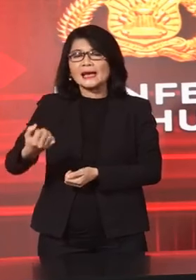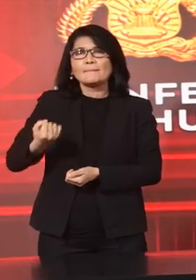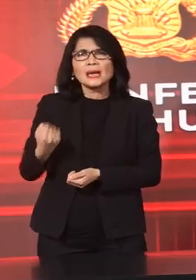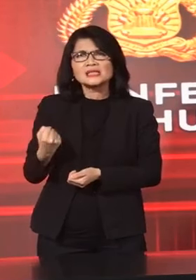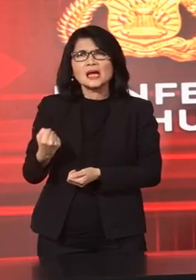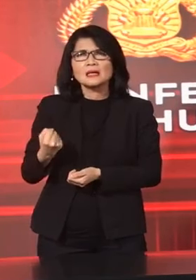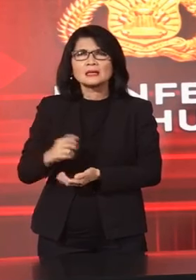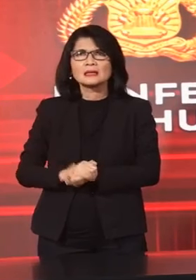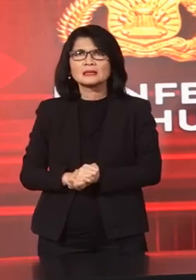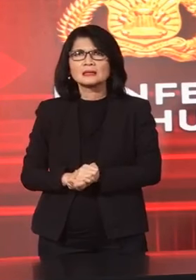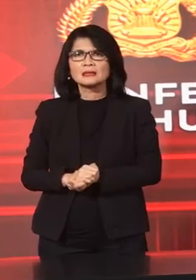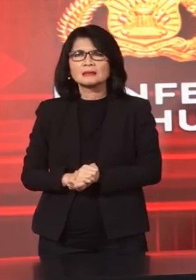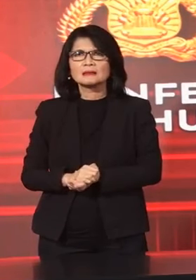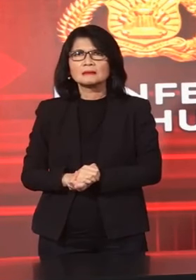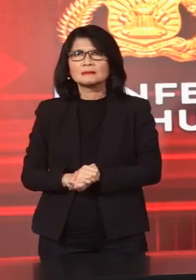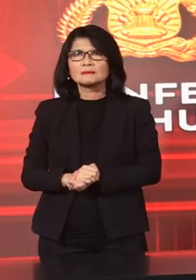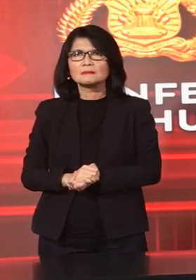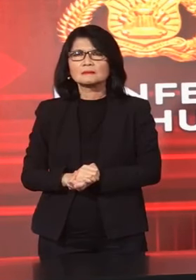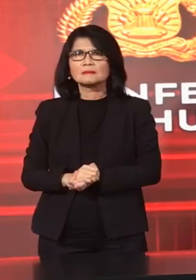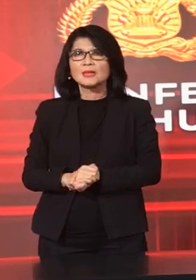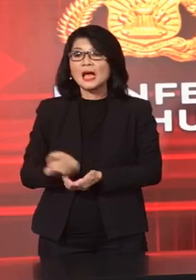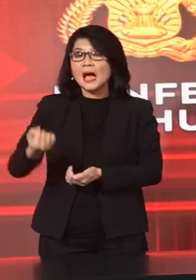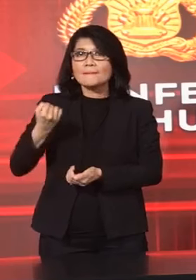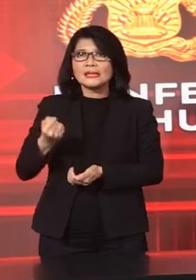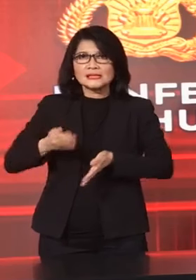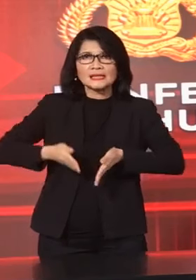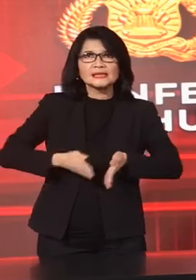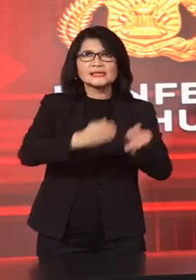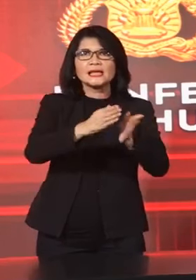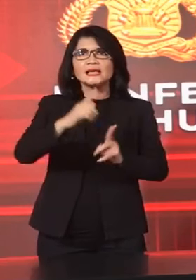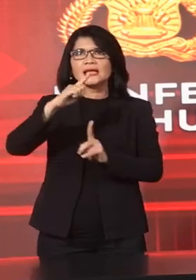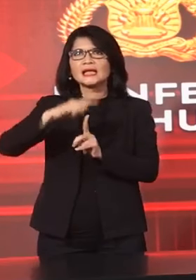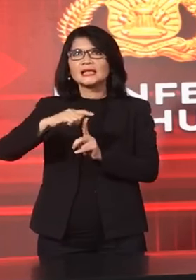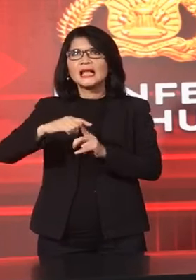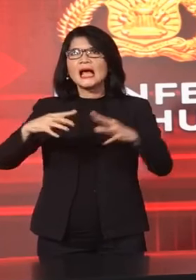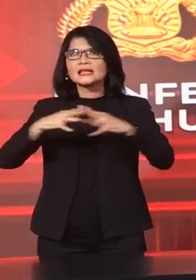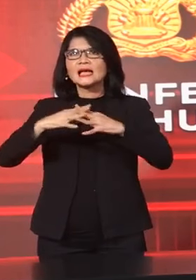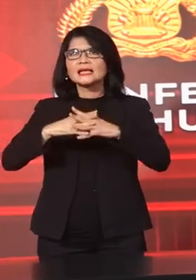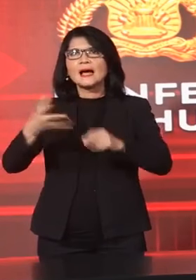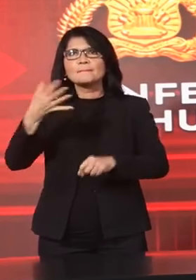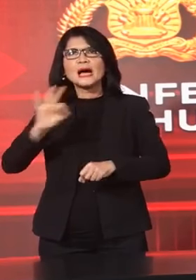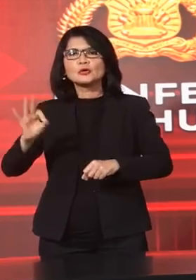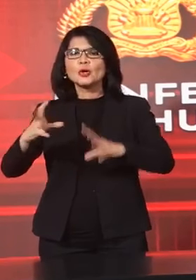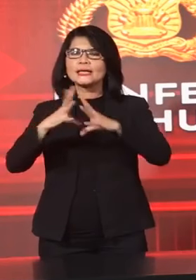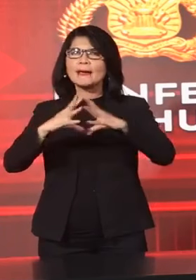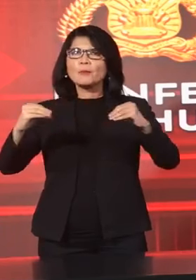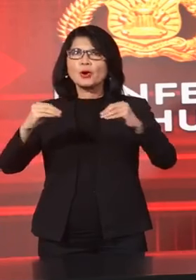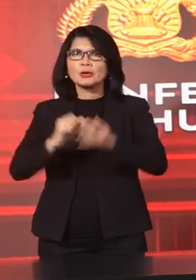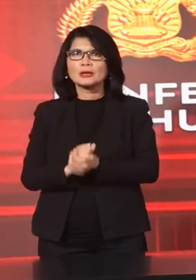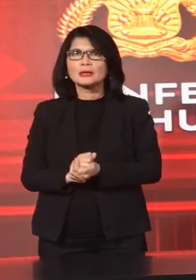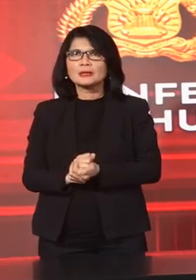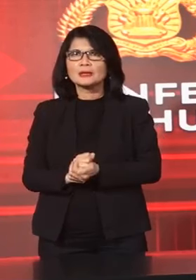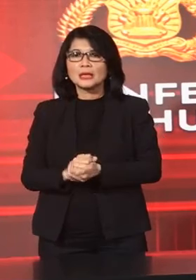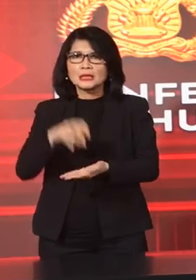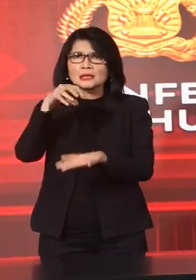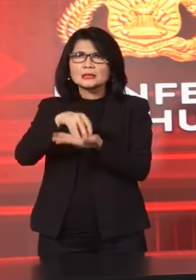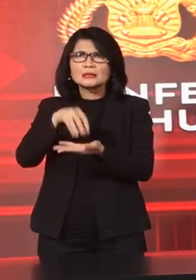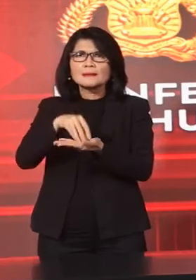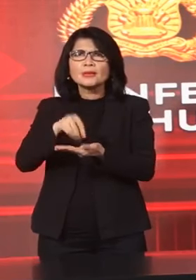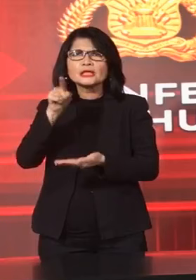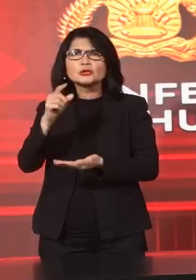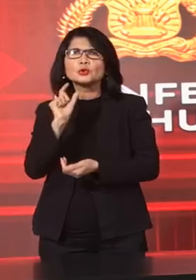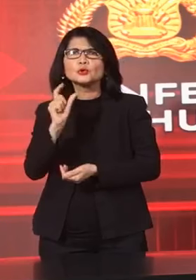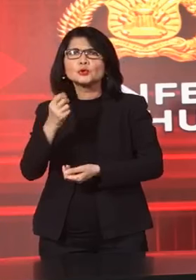Keberadaan Pasar Di Jalan Tanah Baru Depok Jabarat Yang Digunakan Sebagai